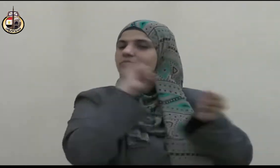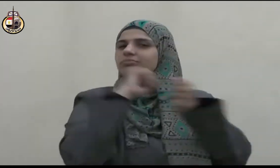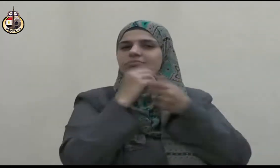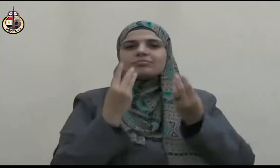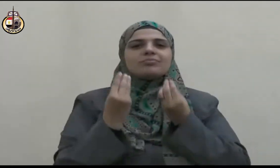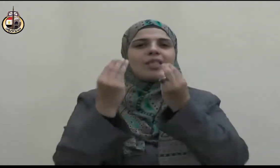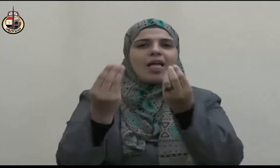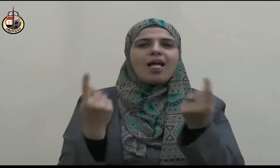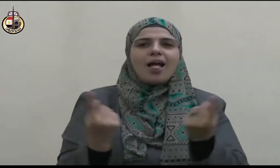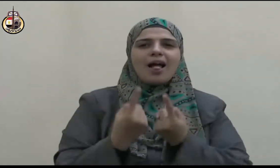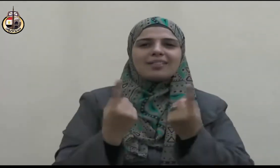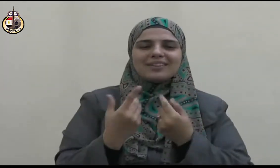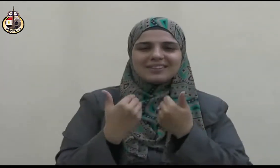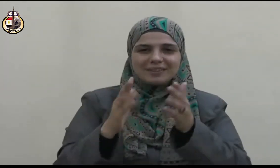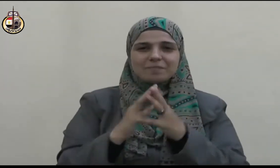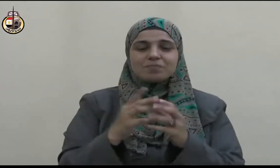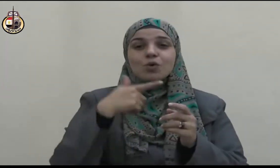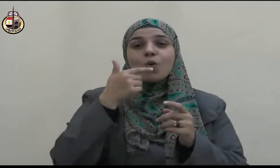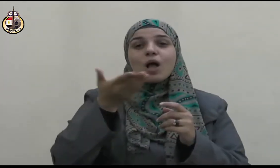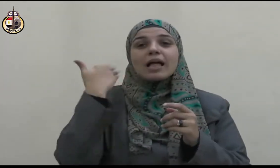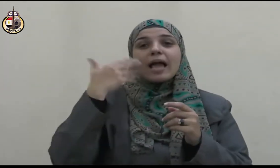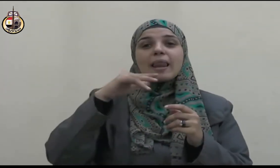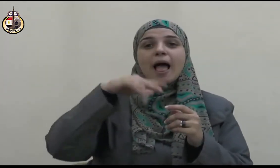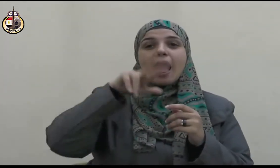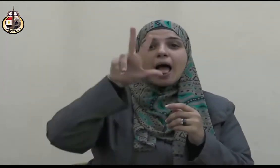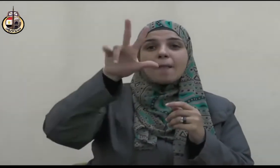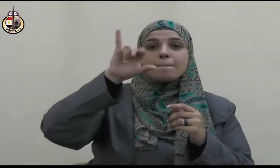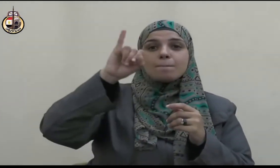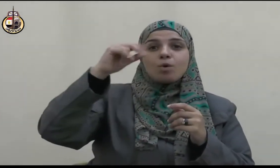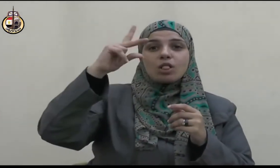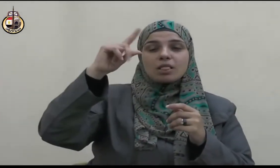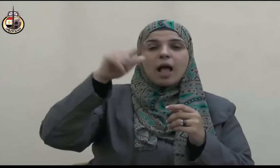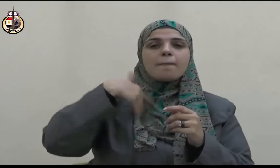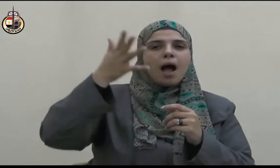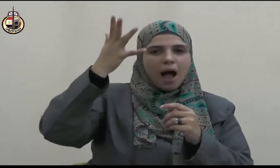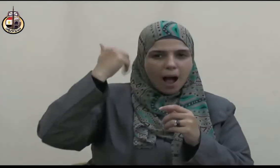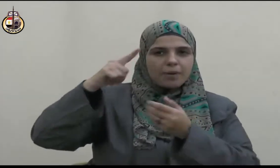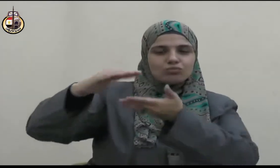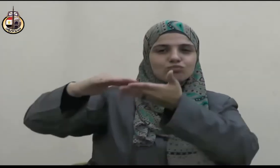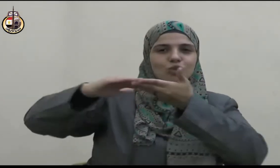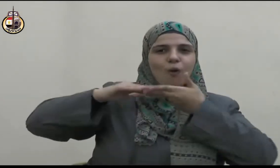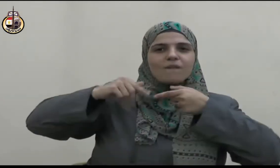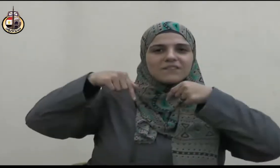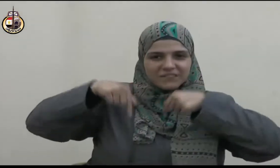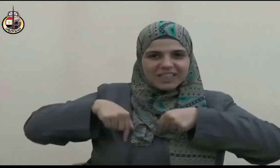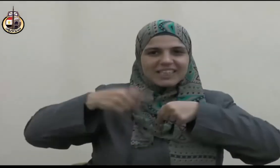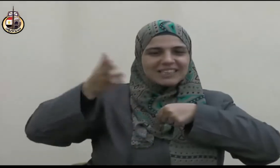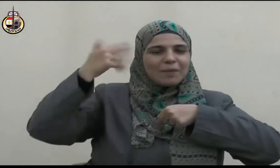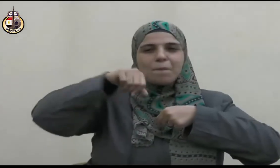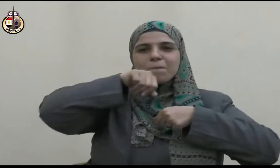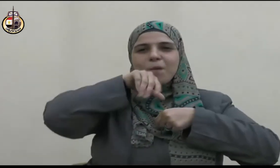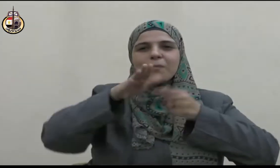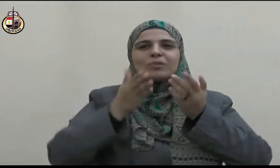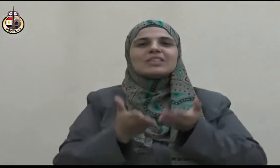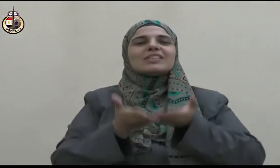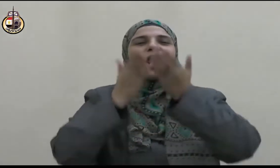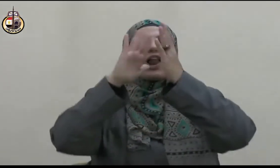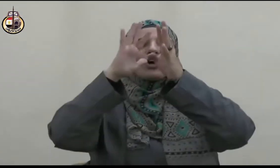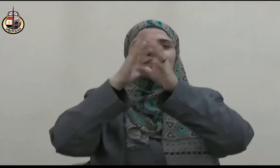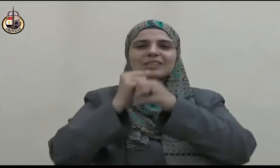نريد إلا المدينة فأخذوا منا عهد الله وميثاقه لننصرفن إلى المدينة ولا